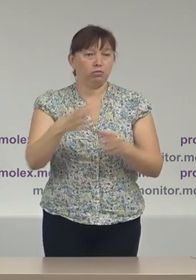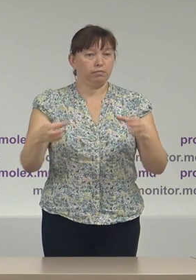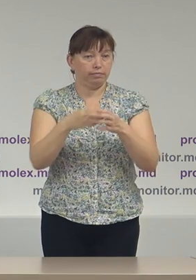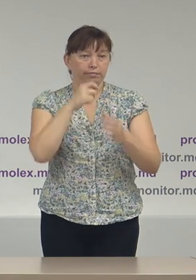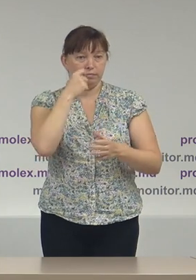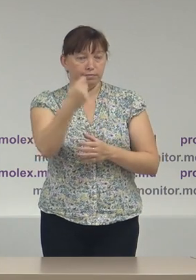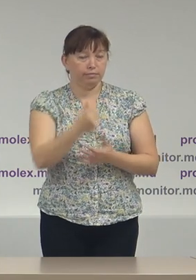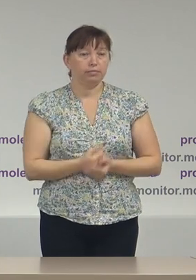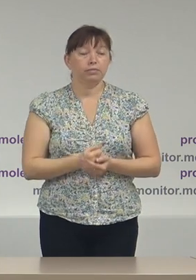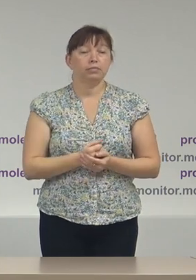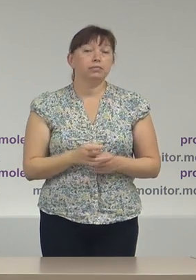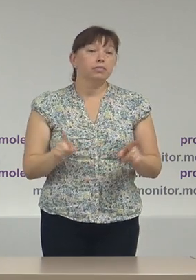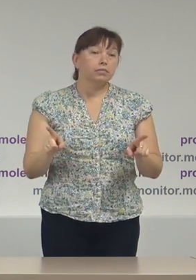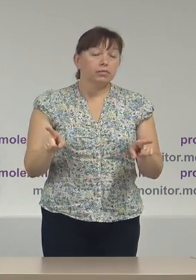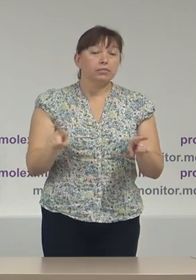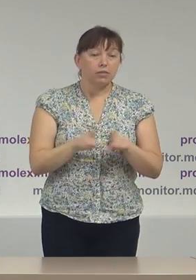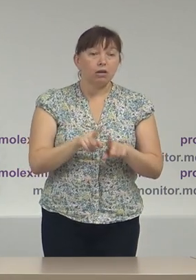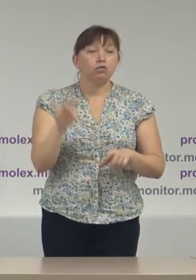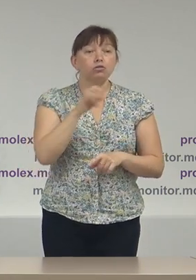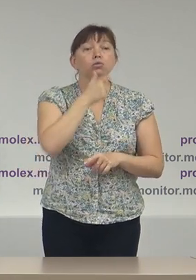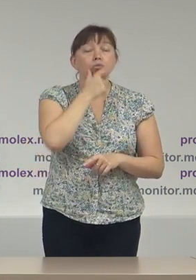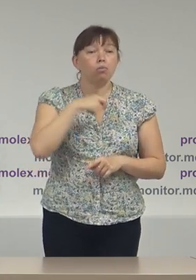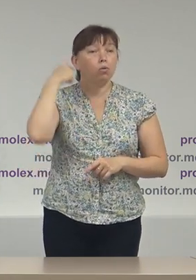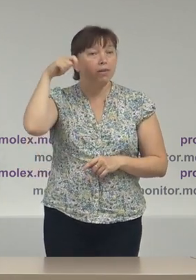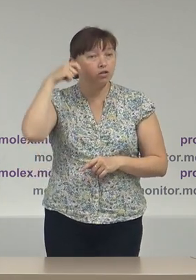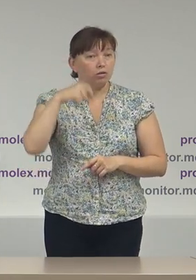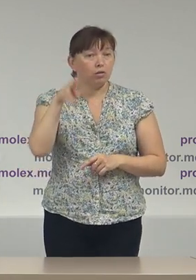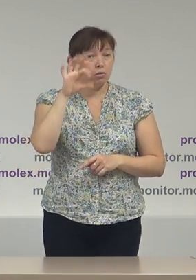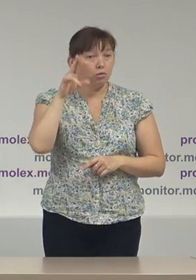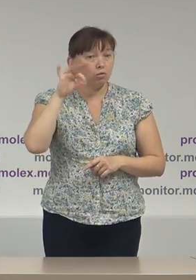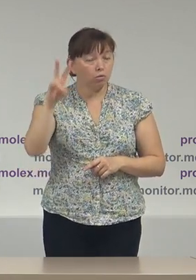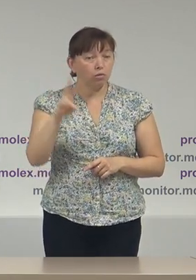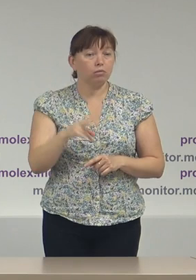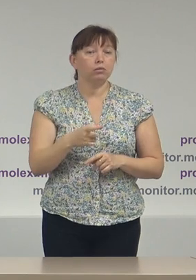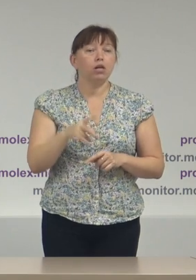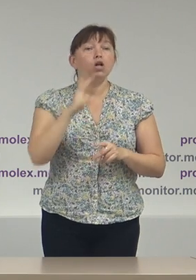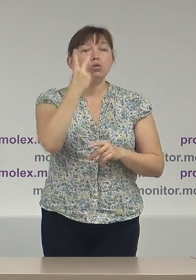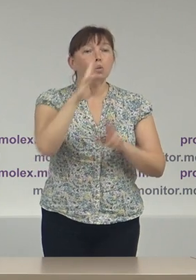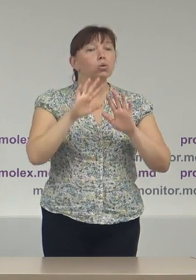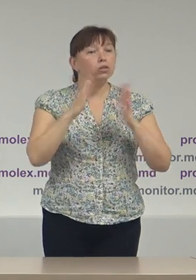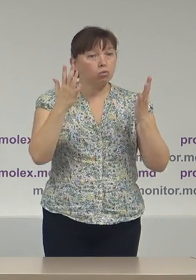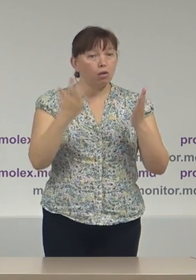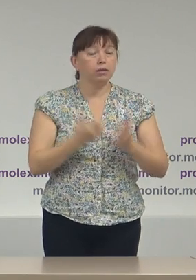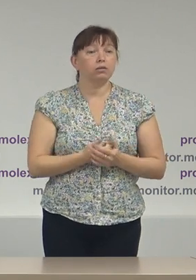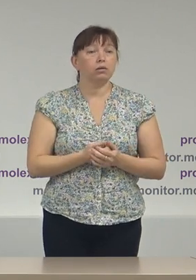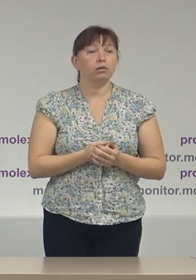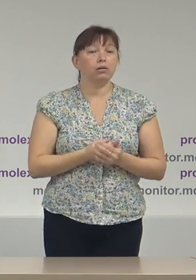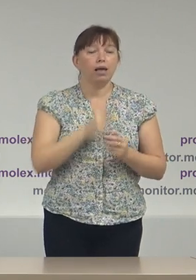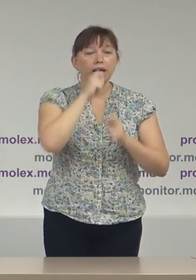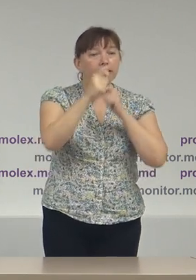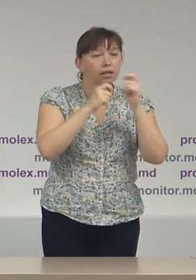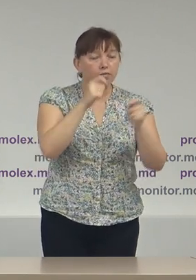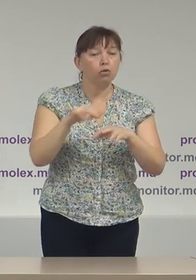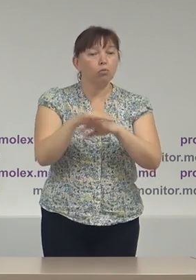De altfel, și domnul președinte Igor Dodon în cel puțin două situații, interviuri